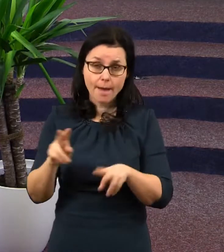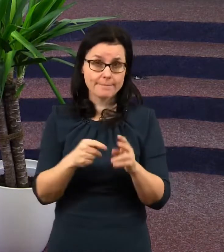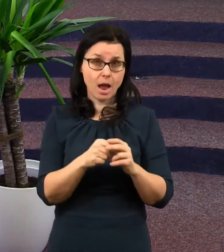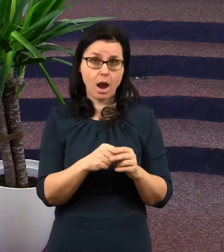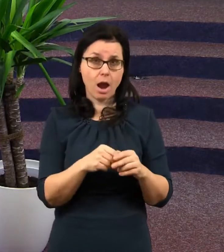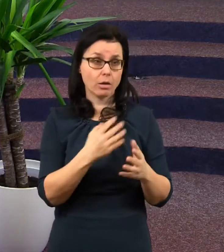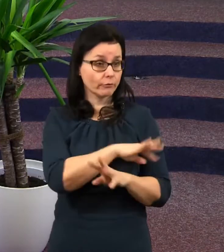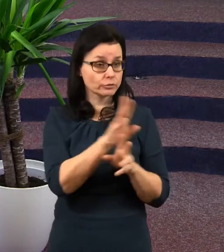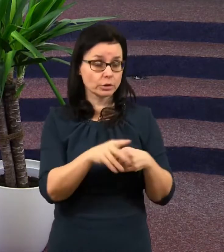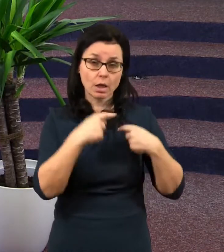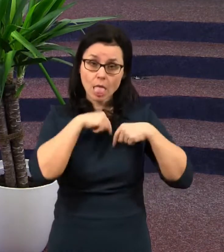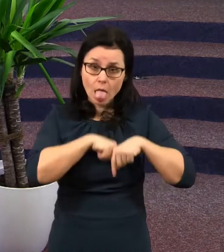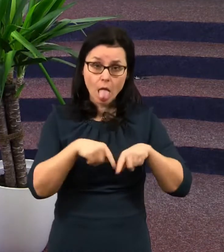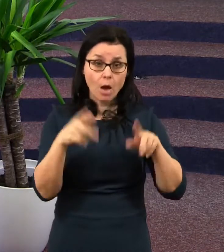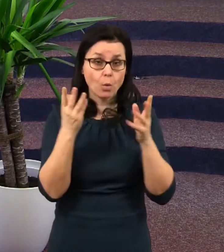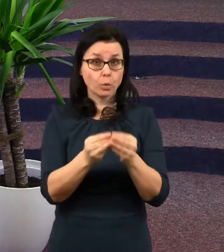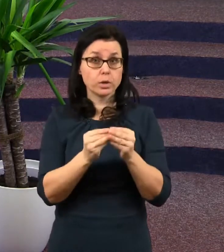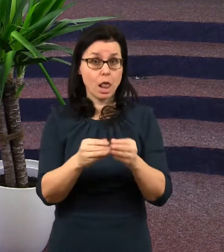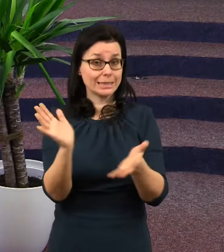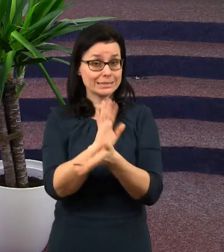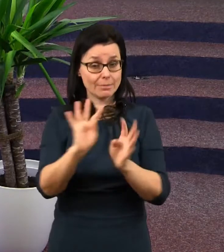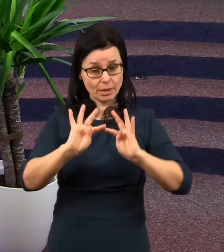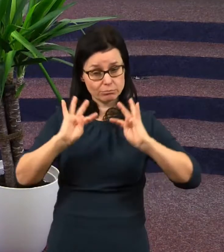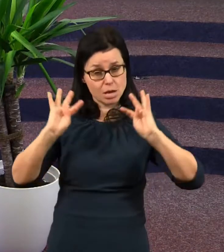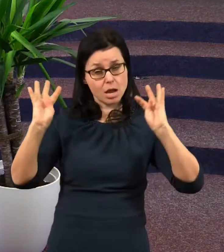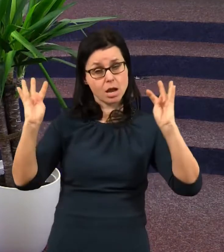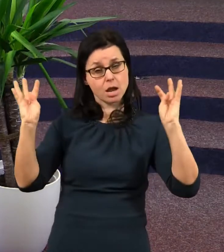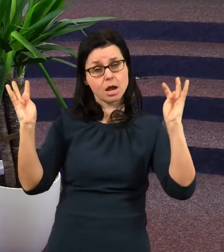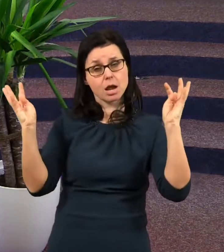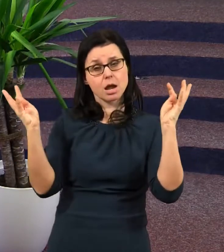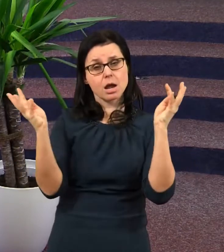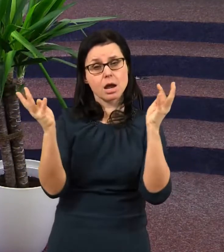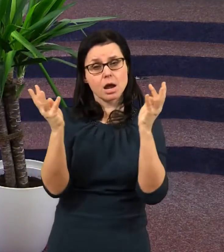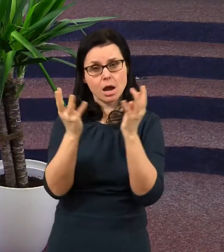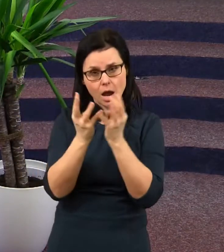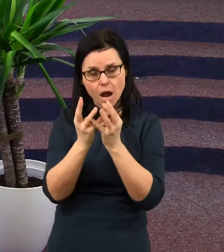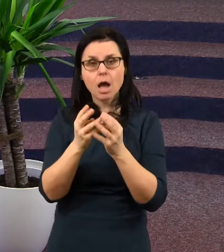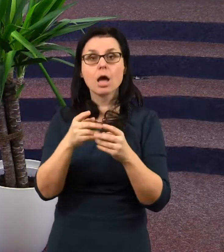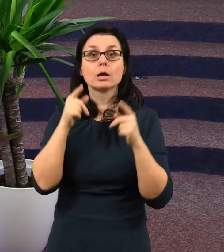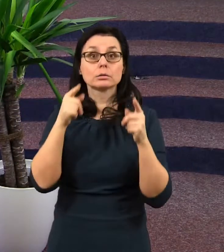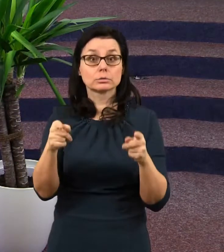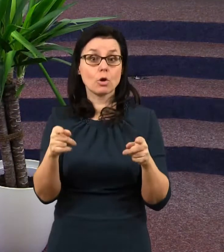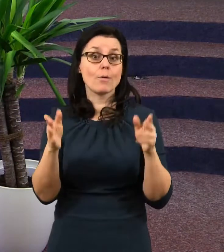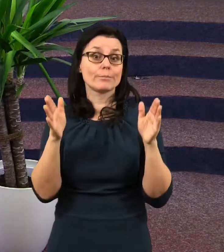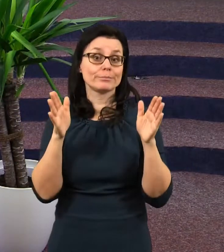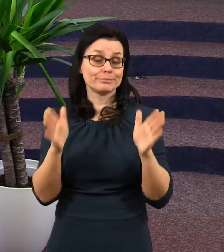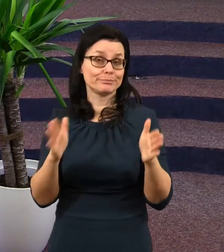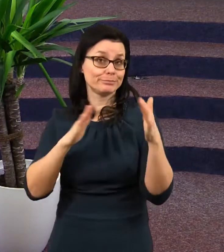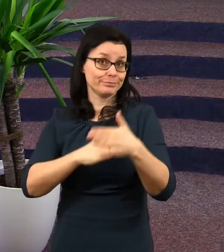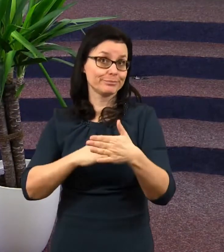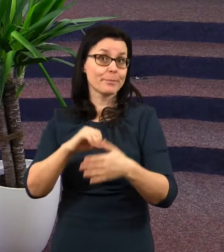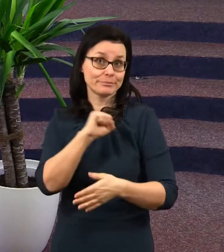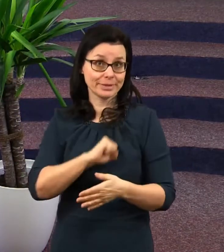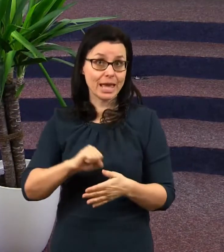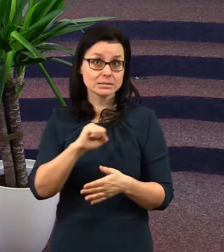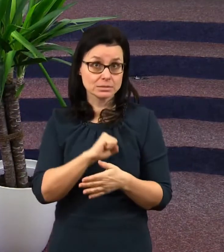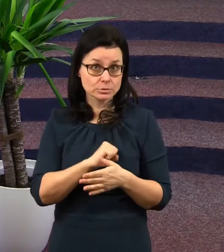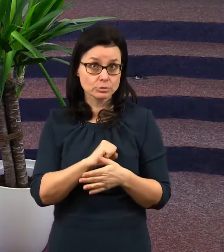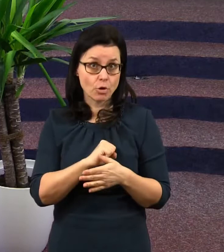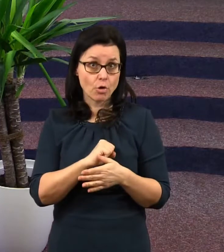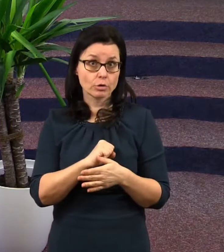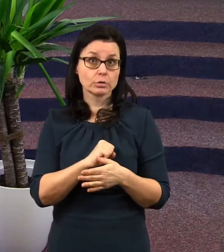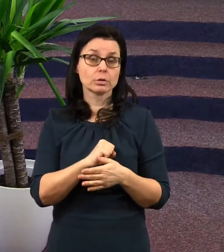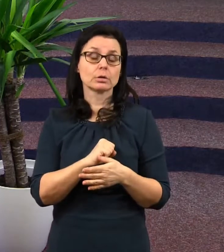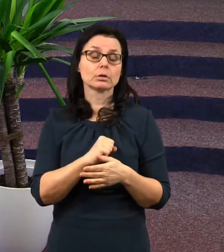vystoupili po celé šíři země, obklíčili tábor svatých i to město milé. Ano. A